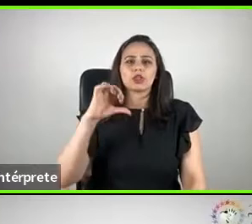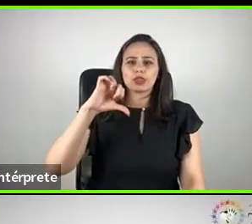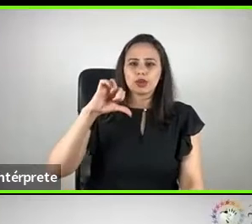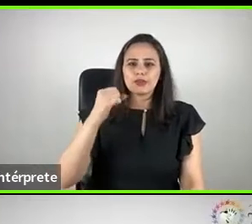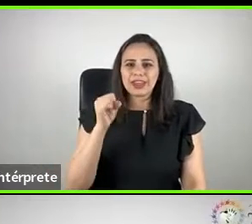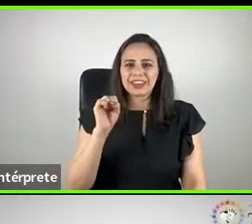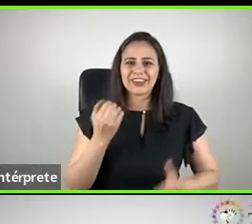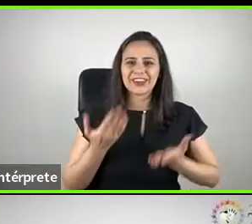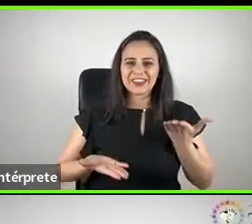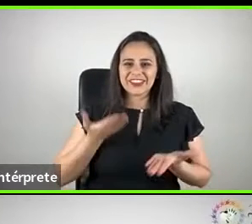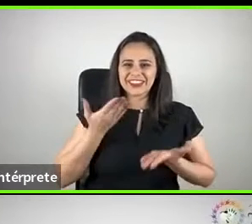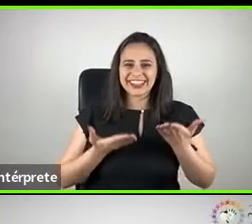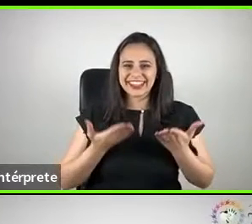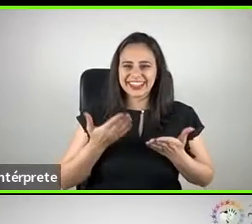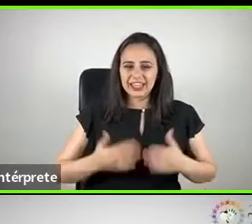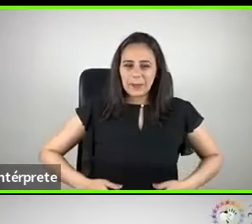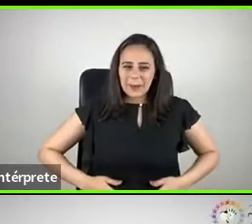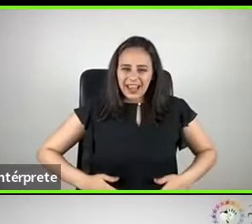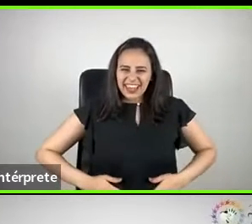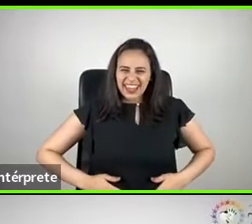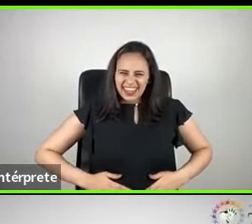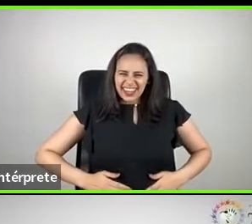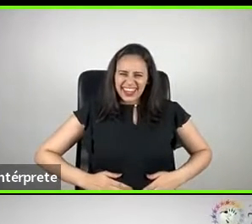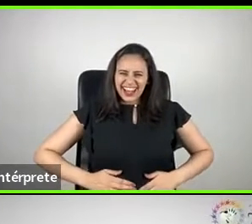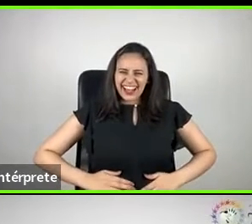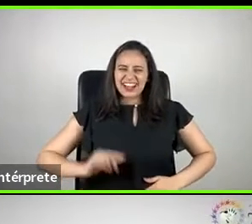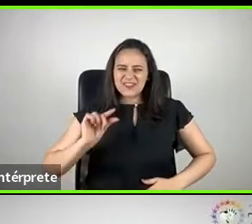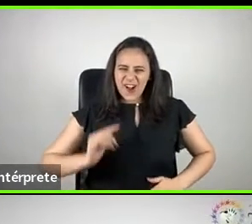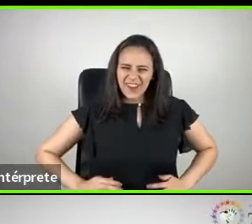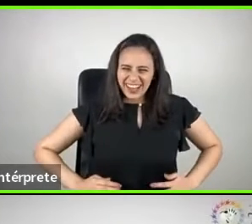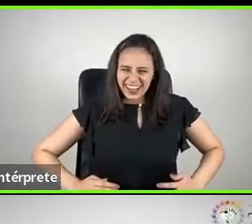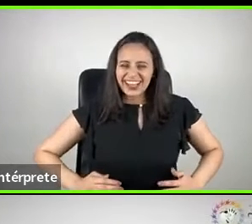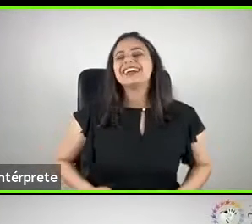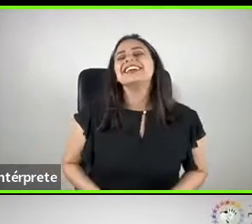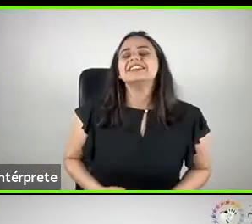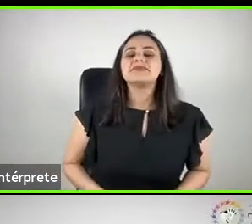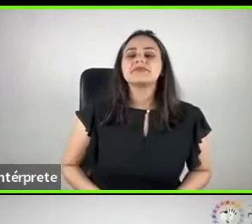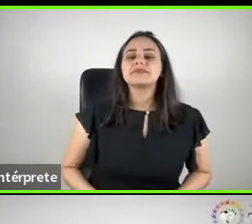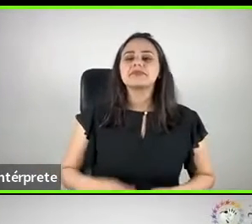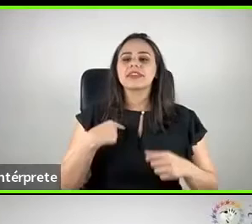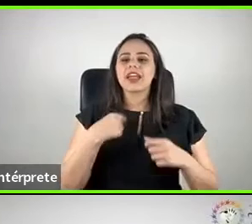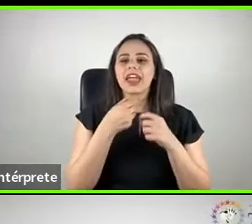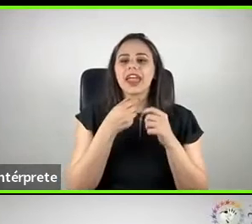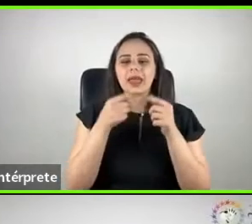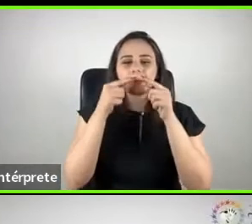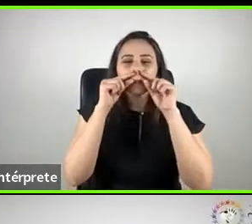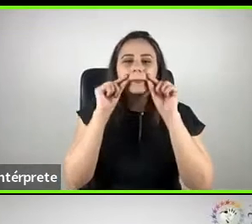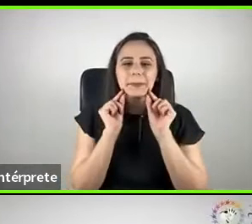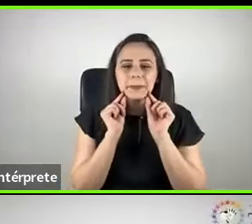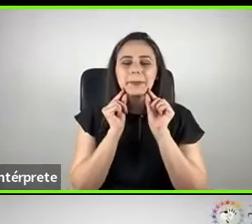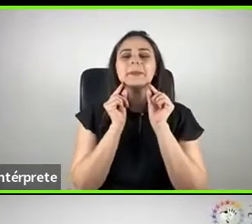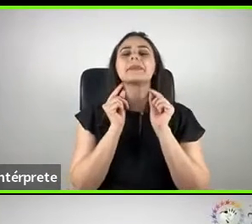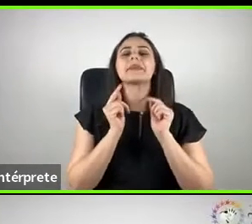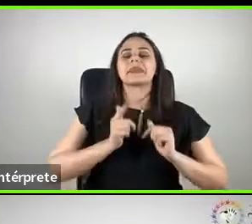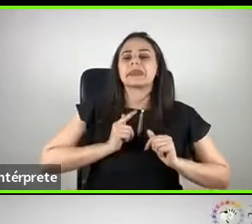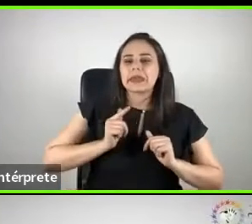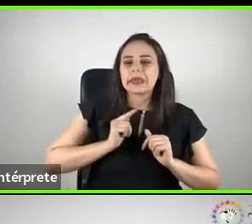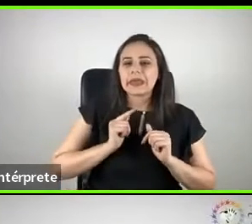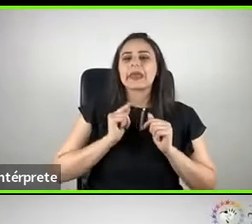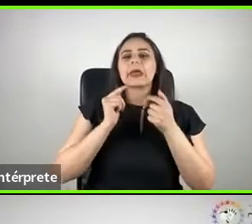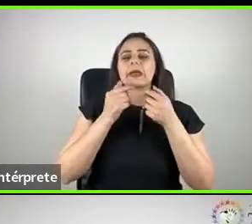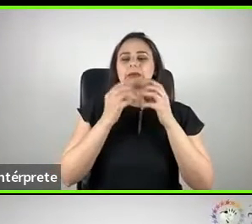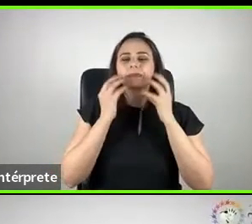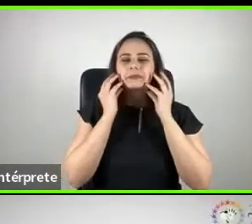quilos, né, com a barriguinha assim saliente, tenho o cavanhaque, tenho o bigode, meu cabelo